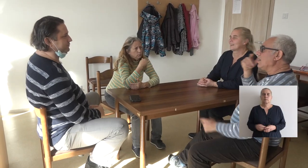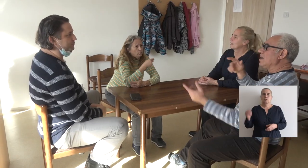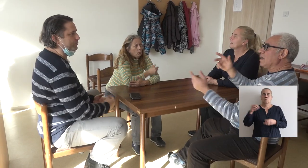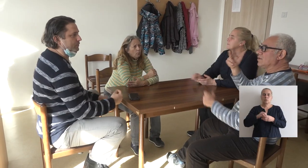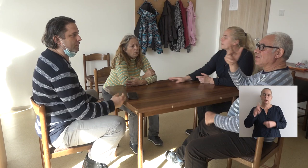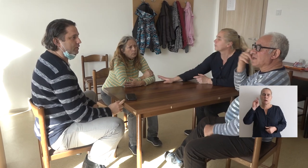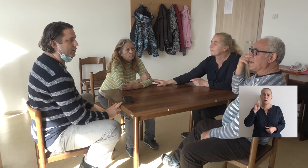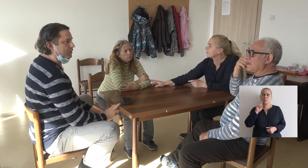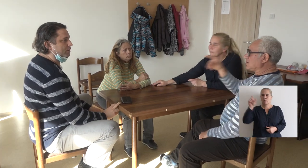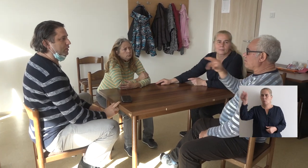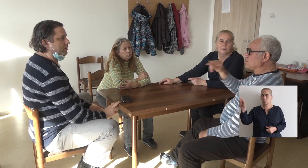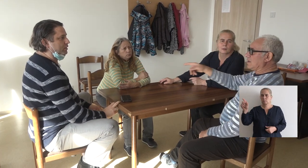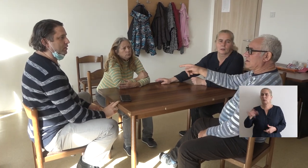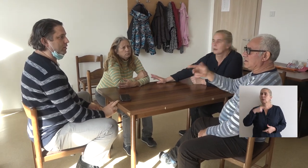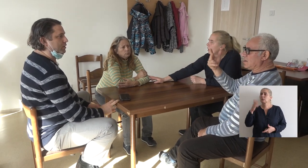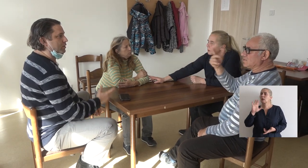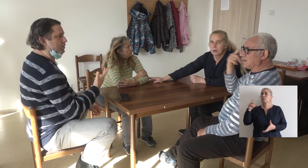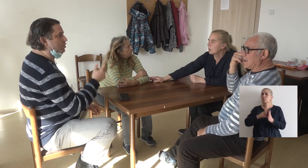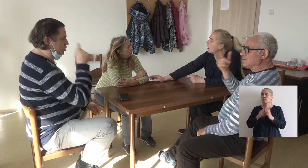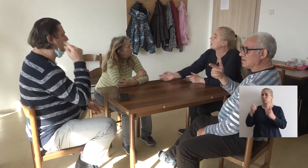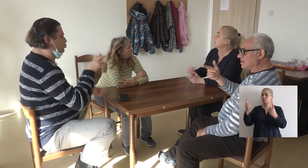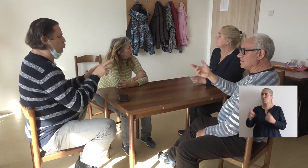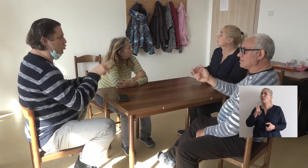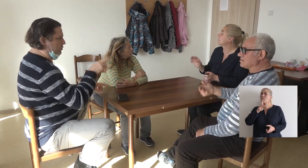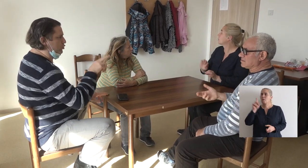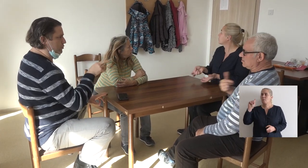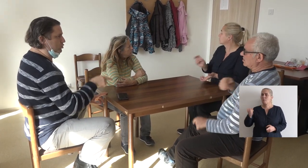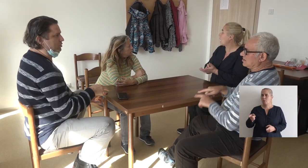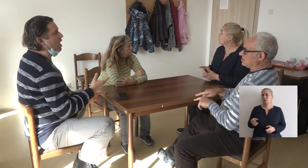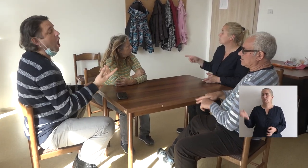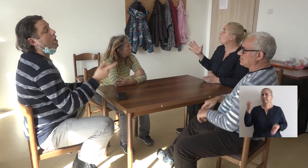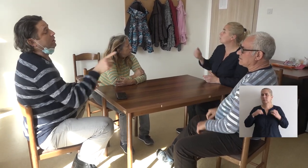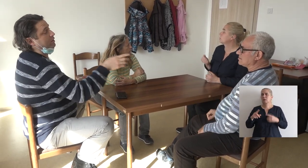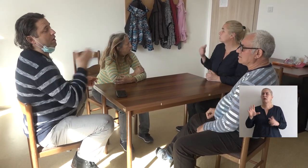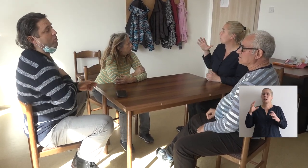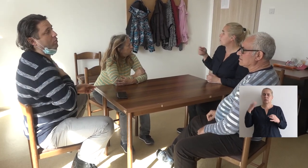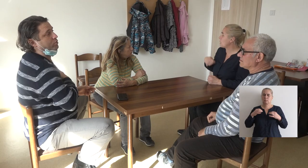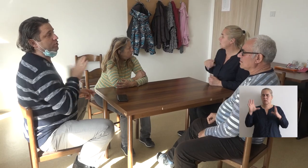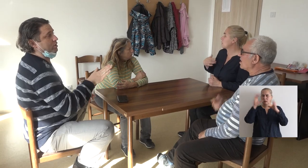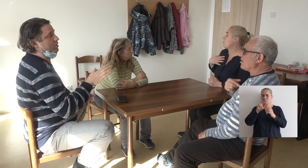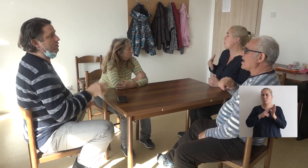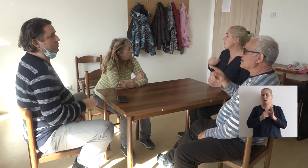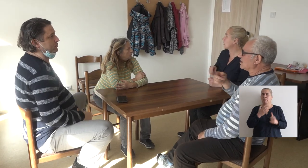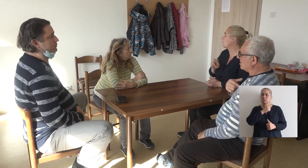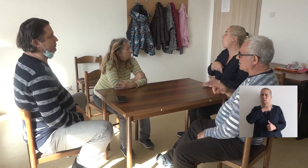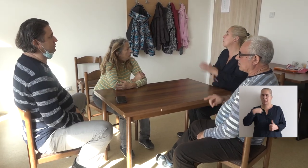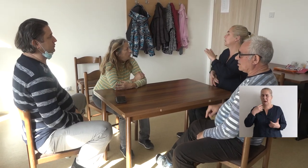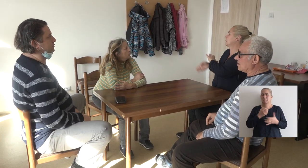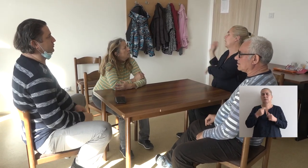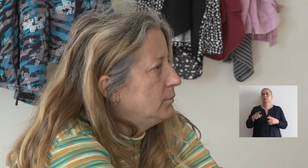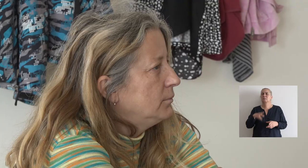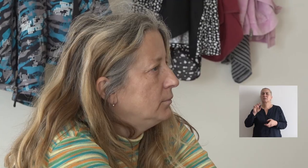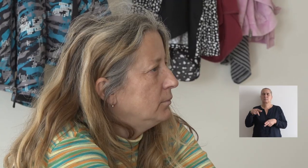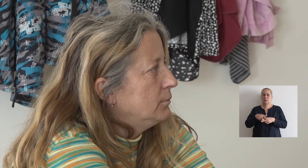Dodaje, gluva osoba određuje gde će stajati tumač, koji mora biti i propisano odeven, u garderobi, tamne boje, bez